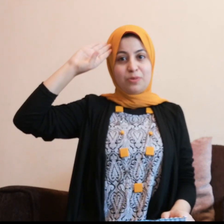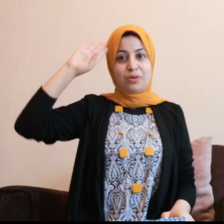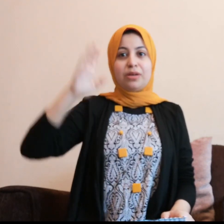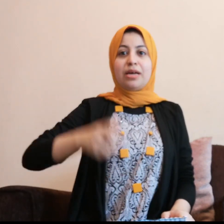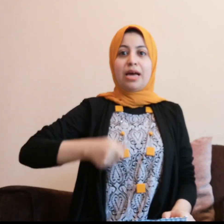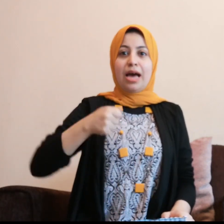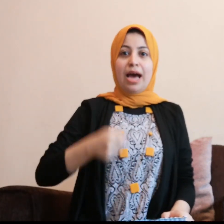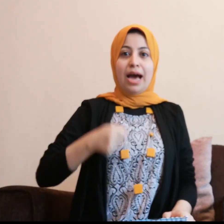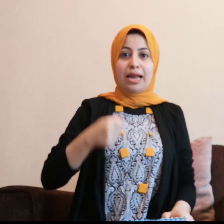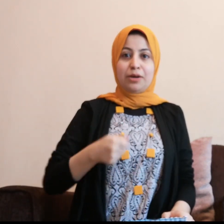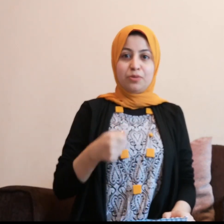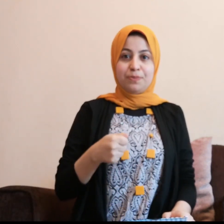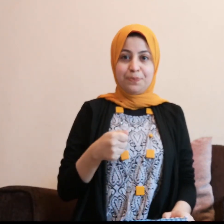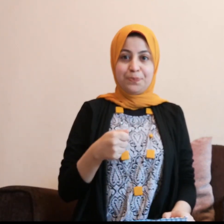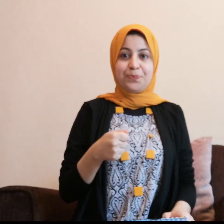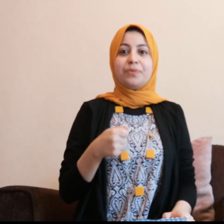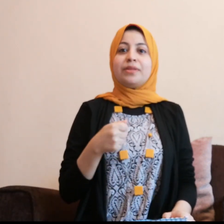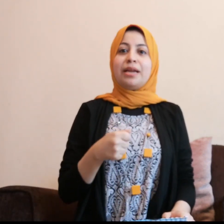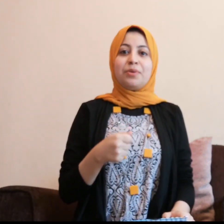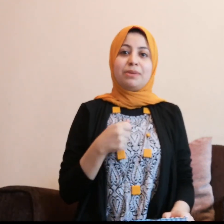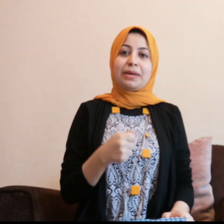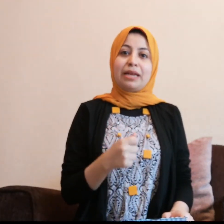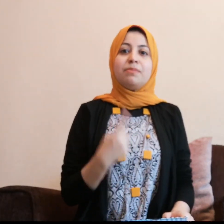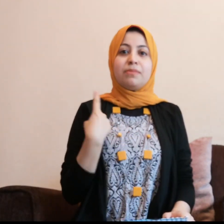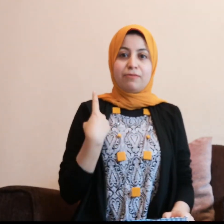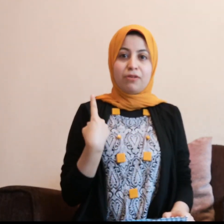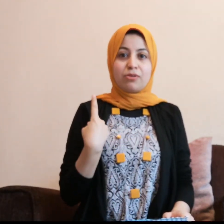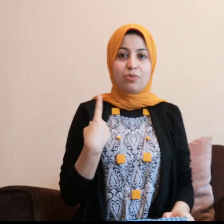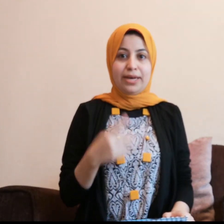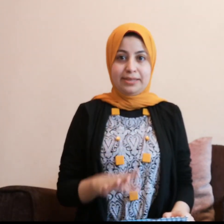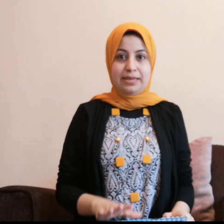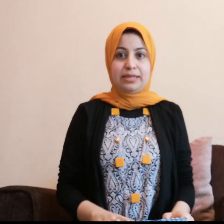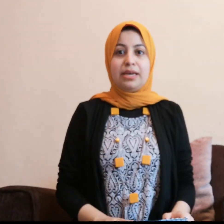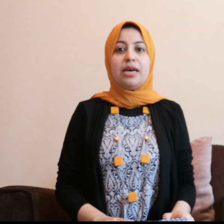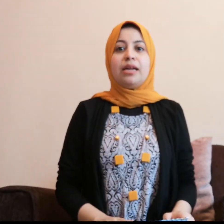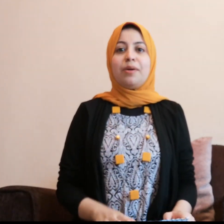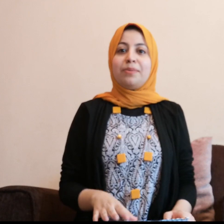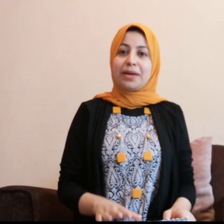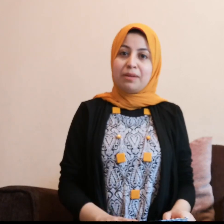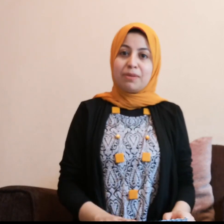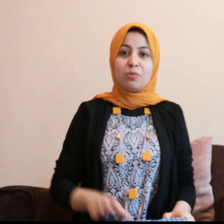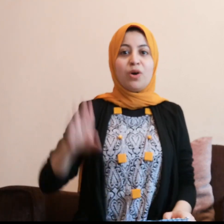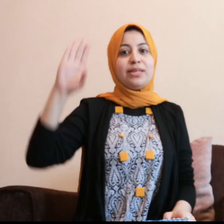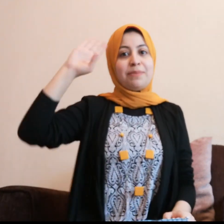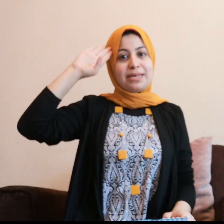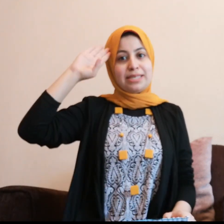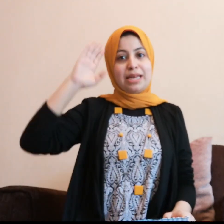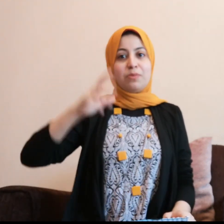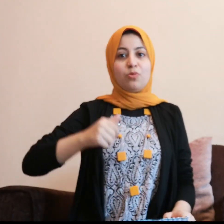عليكم ده لو أنا بتكلم فرض واحد يعني لو أنا بتكلم مجموعة تبقى السلام